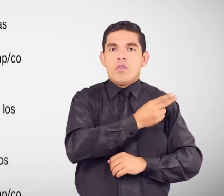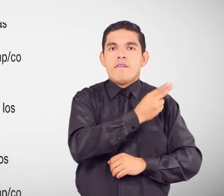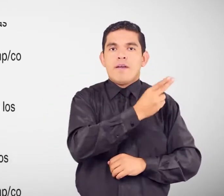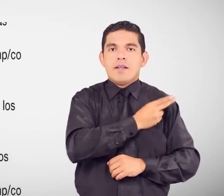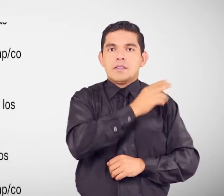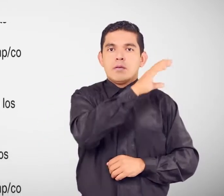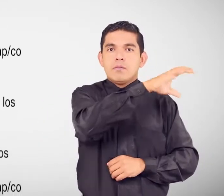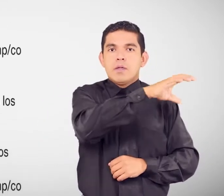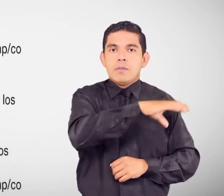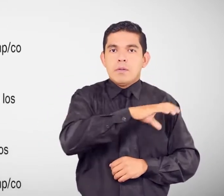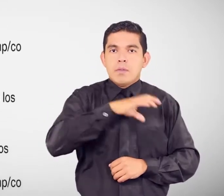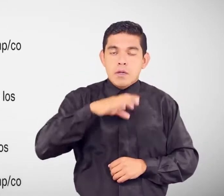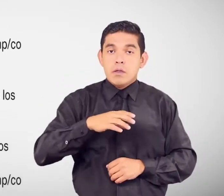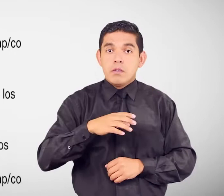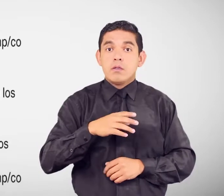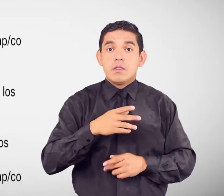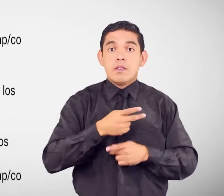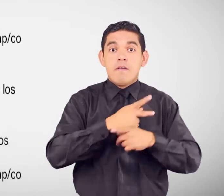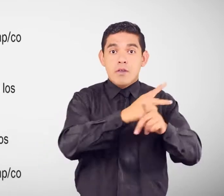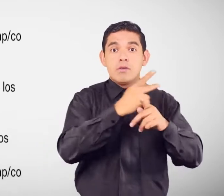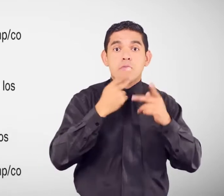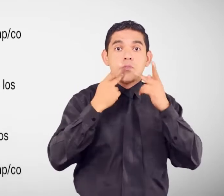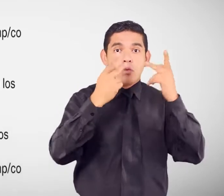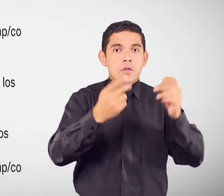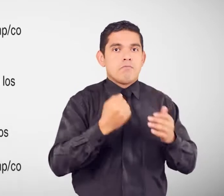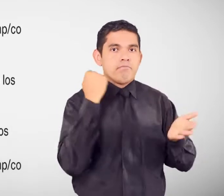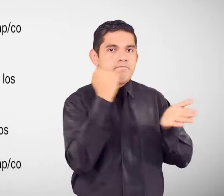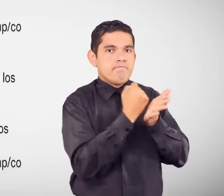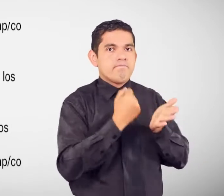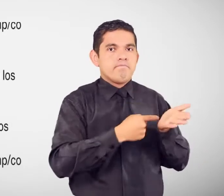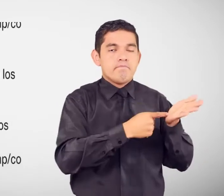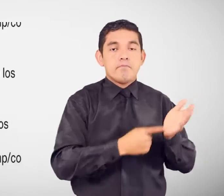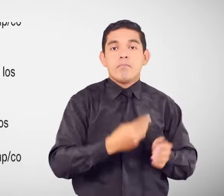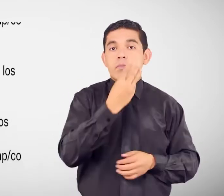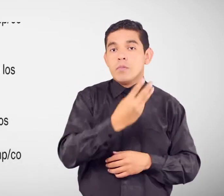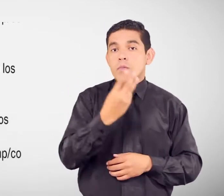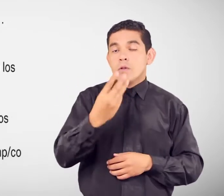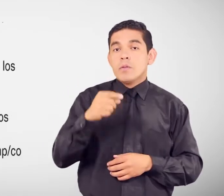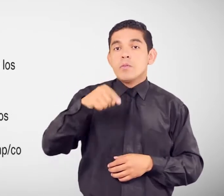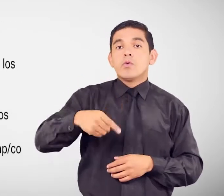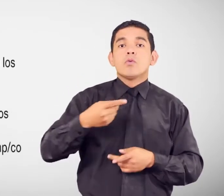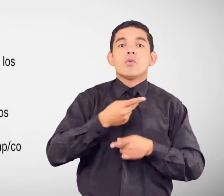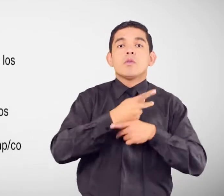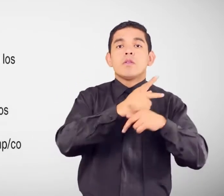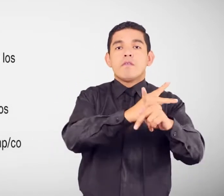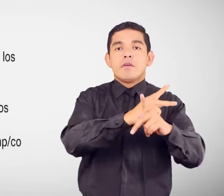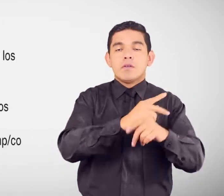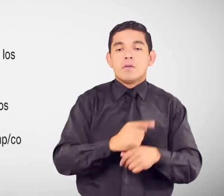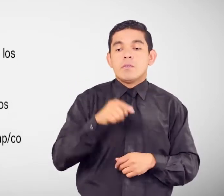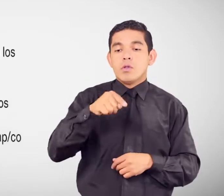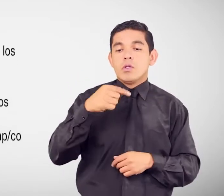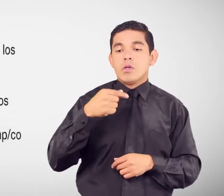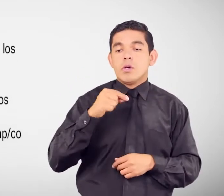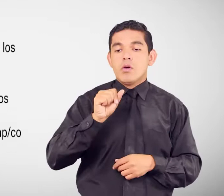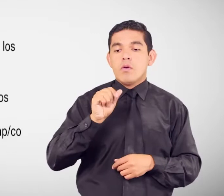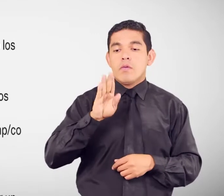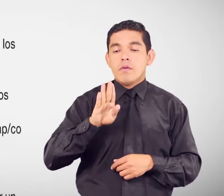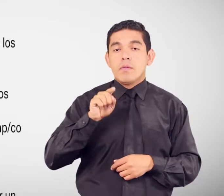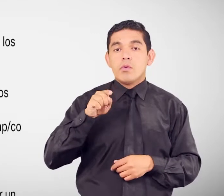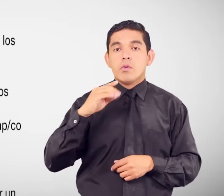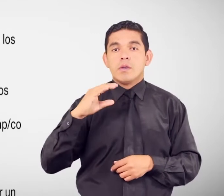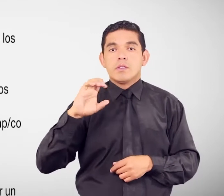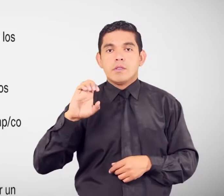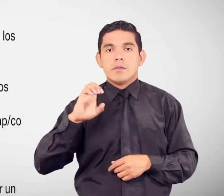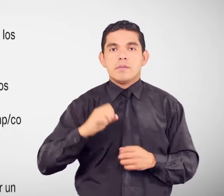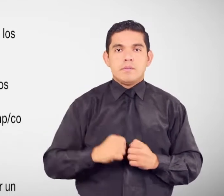acreditados por la Defensoría Pública www.defensoría.gov.es